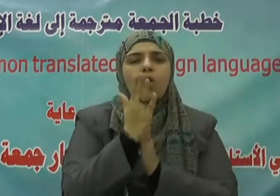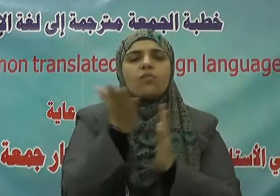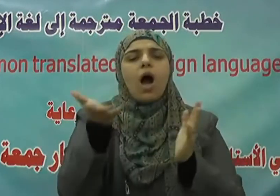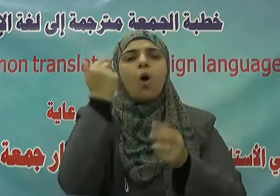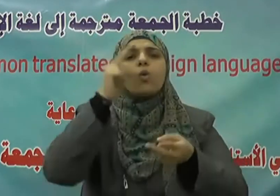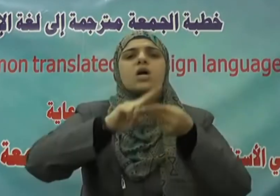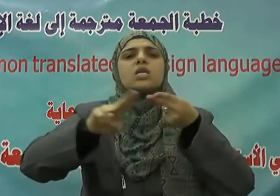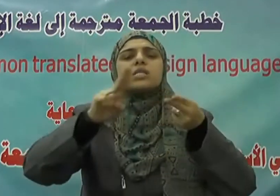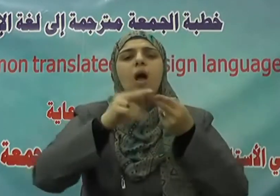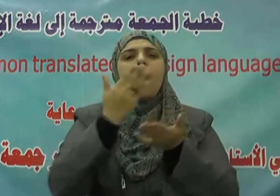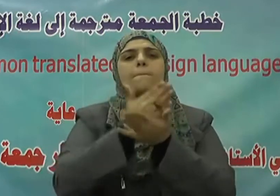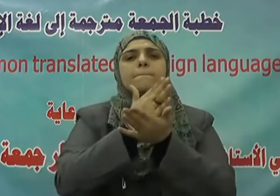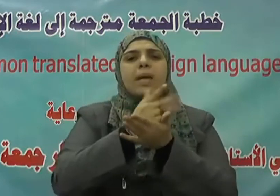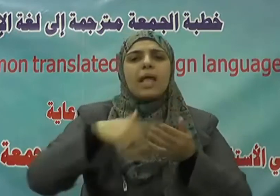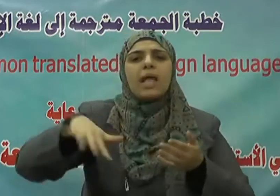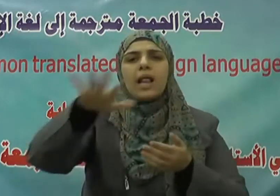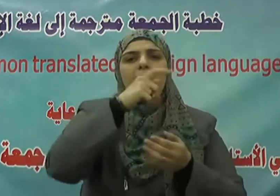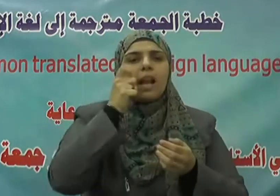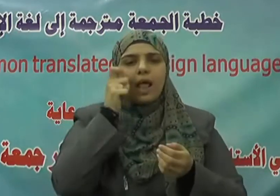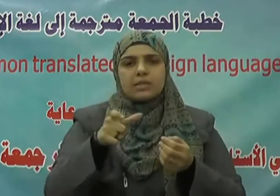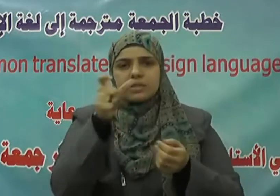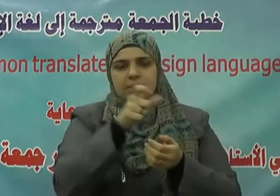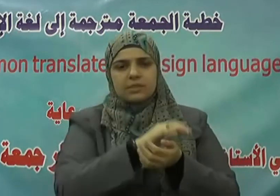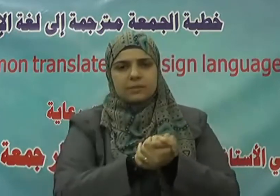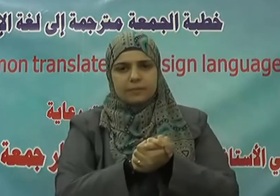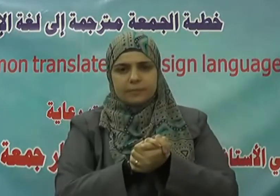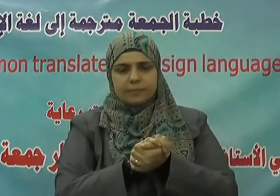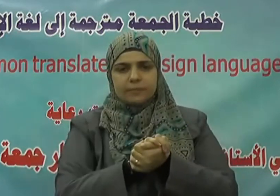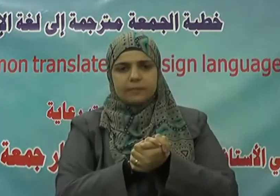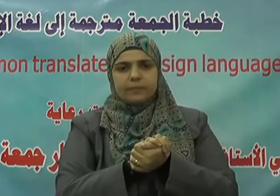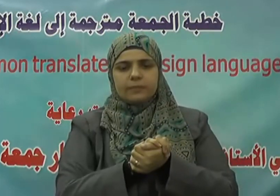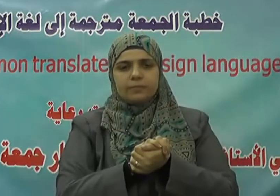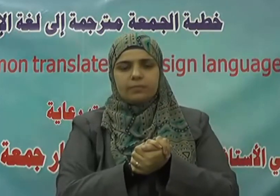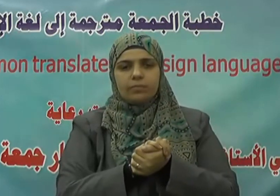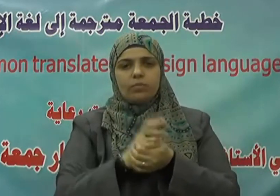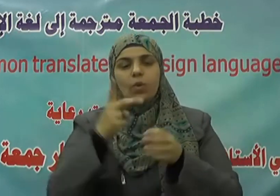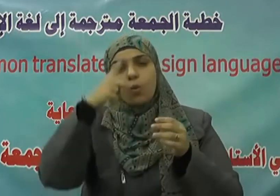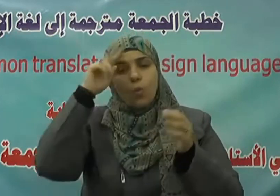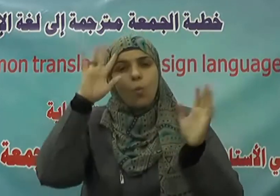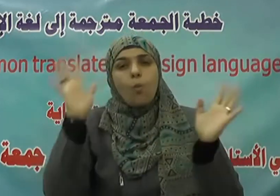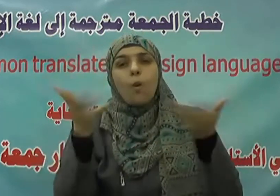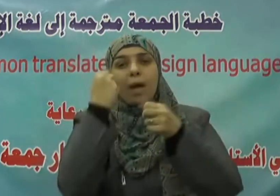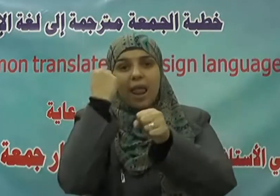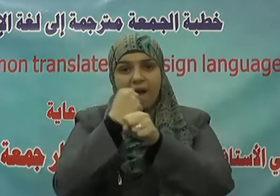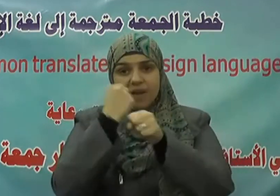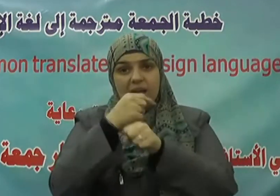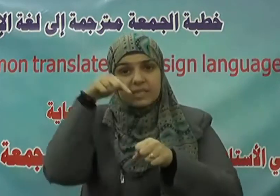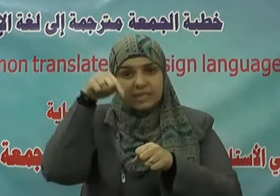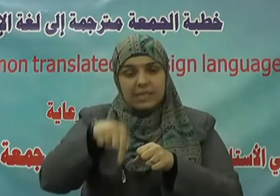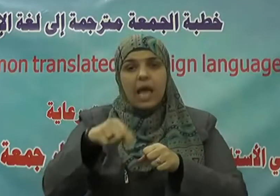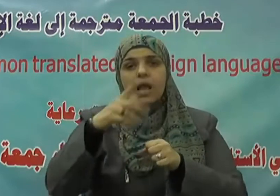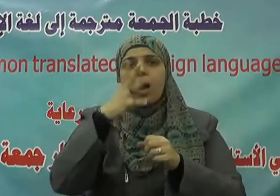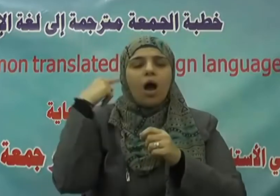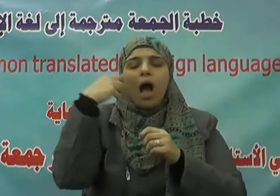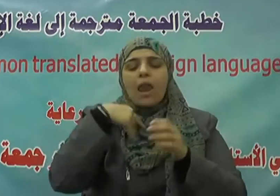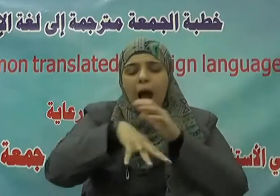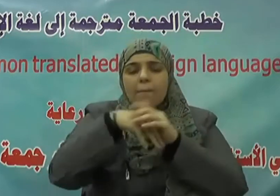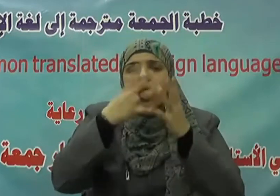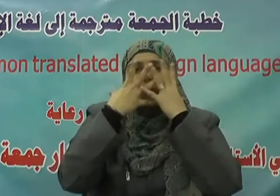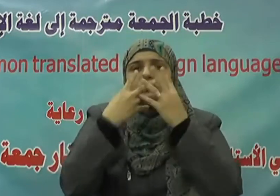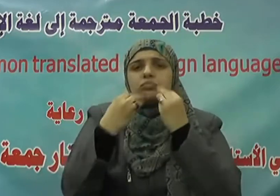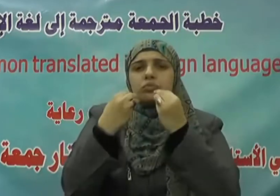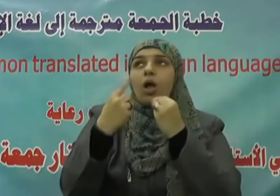بين الناس ومن يفعل ذلك بتغاء مرضات الله